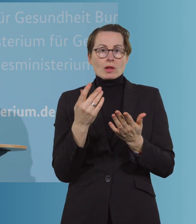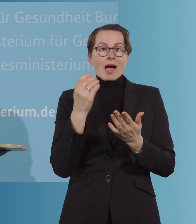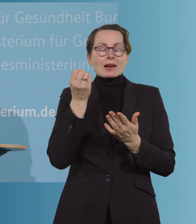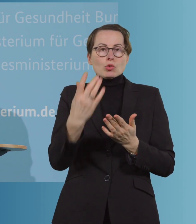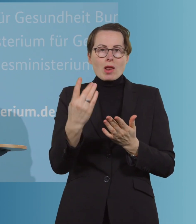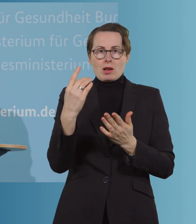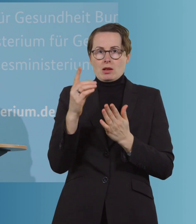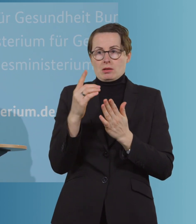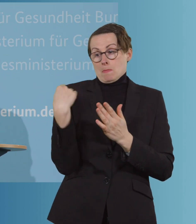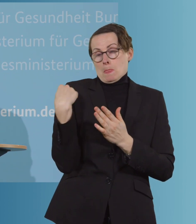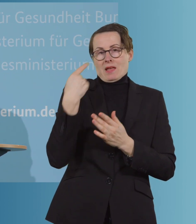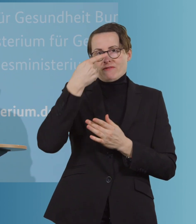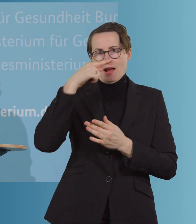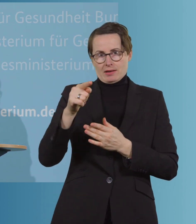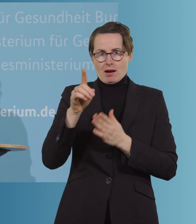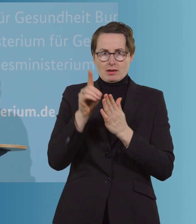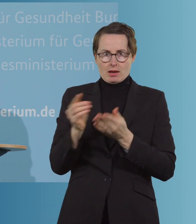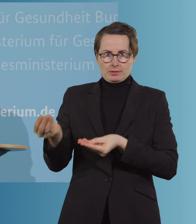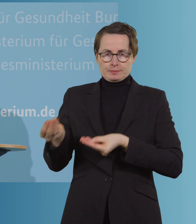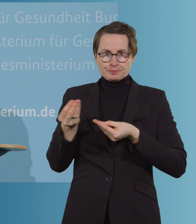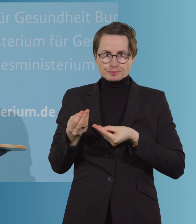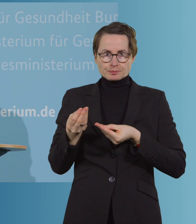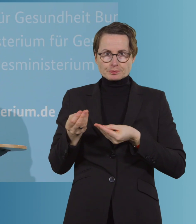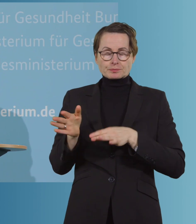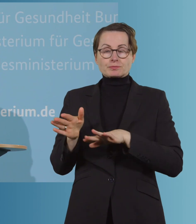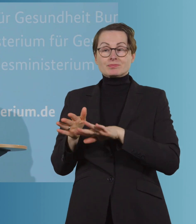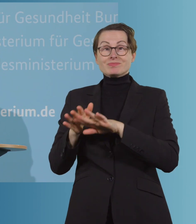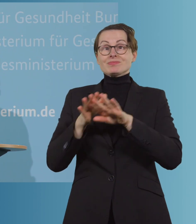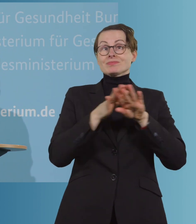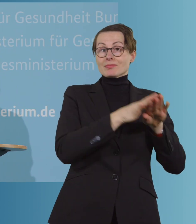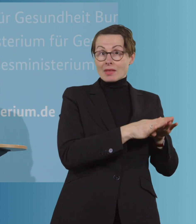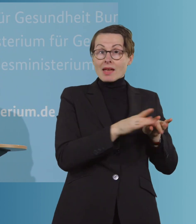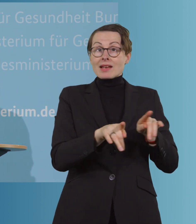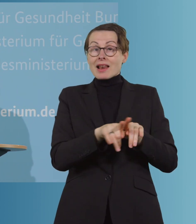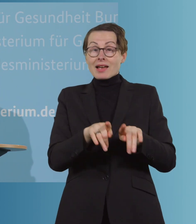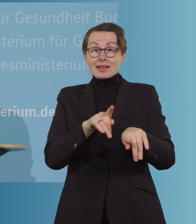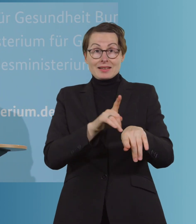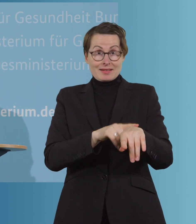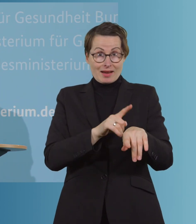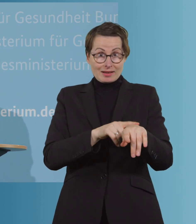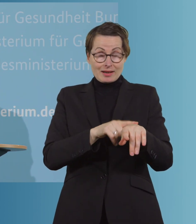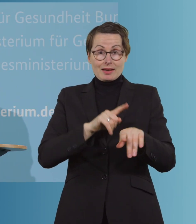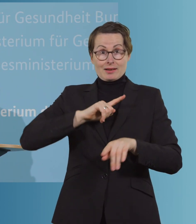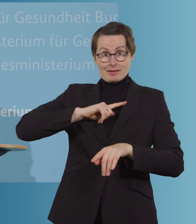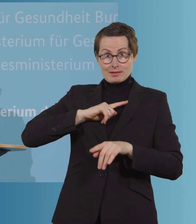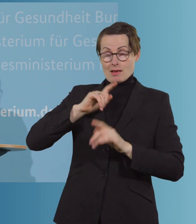Daten von letztem Freitag, was wir aber gleichzeitig auch angeordnet haben, dem Robert-Kocher-Institut und